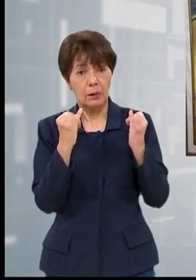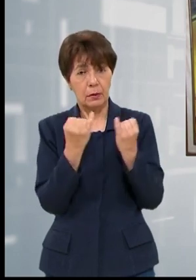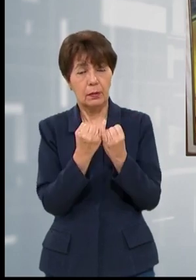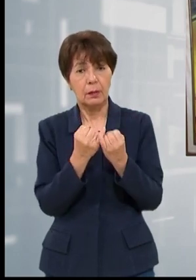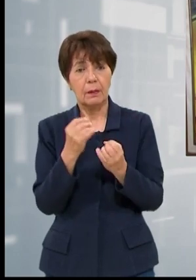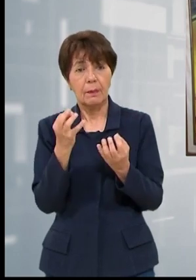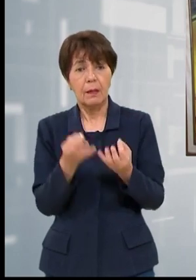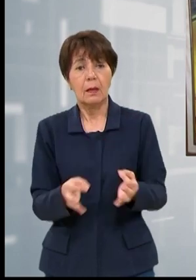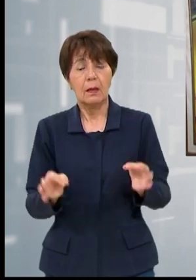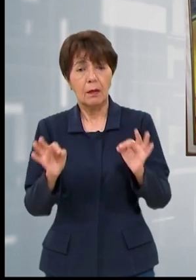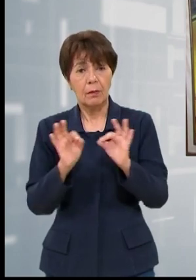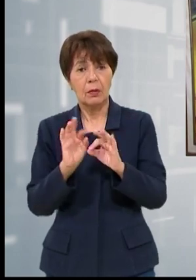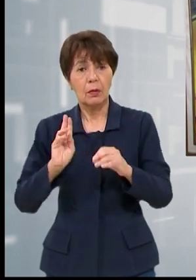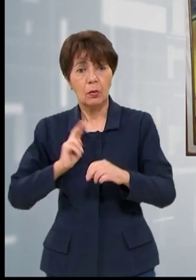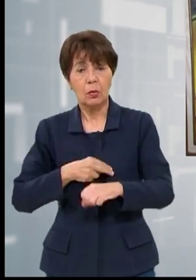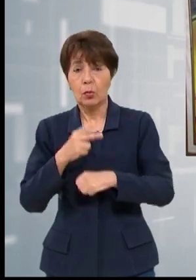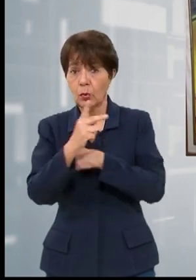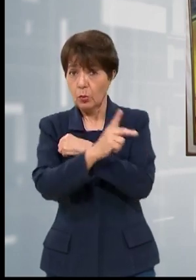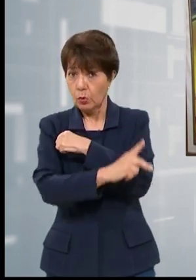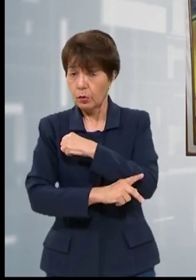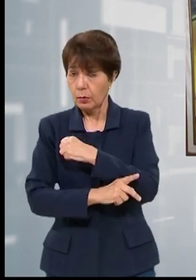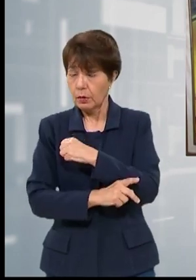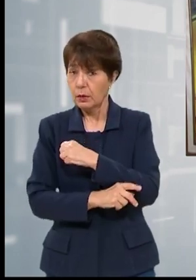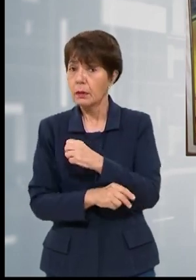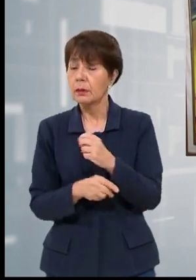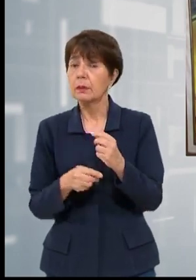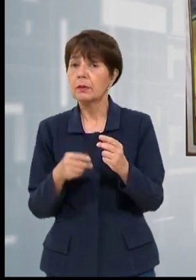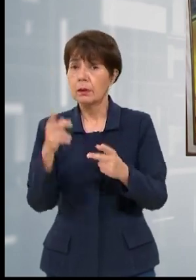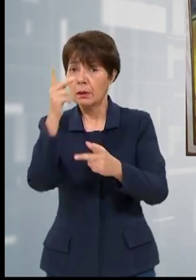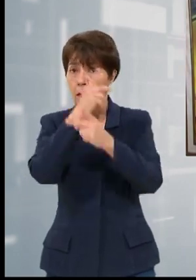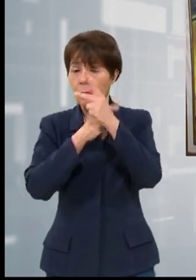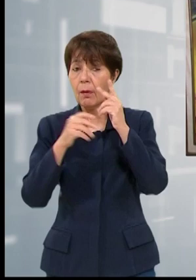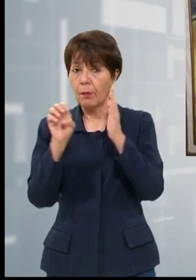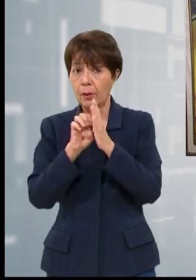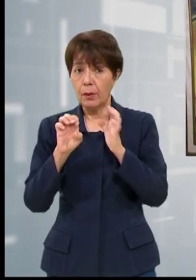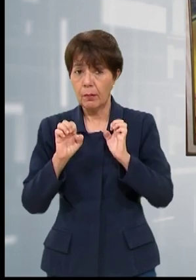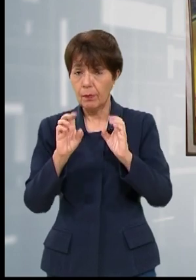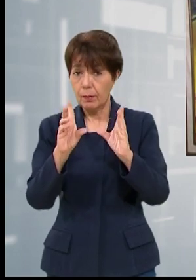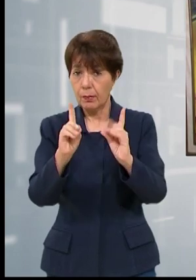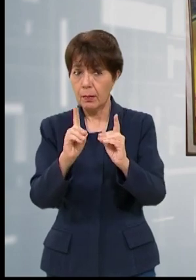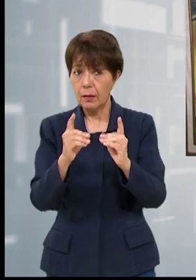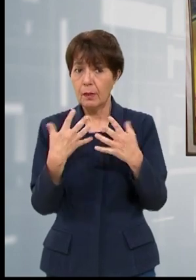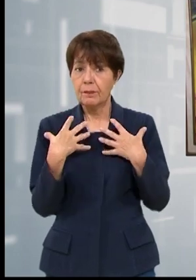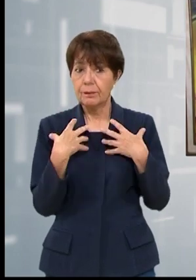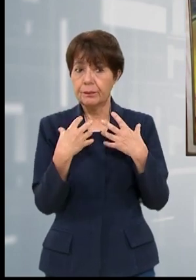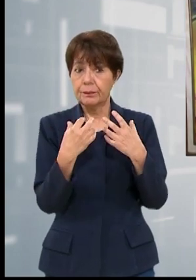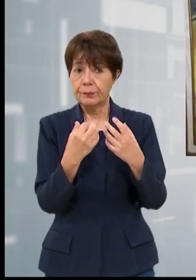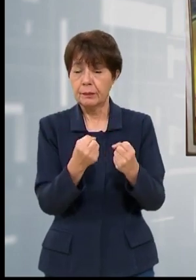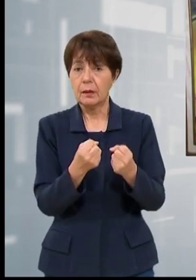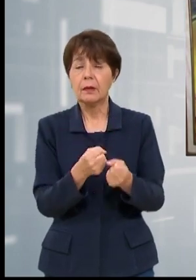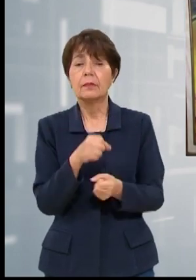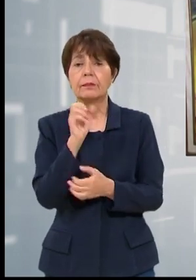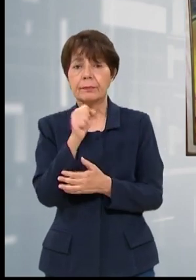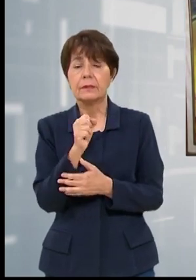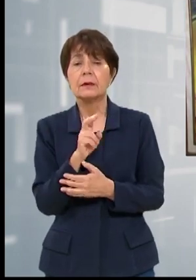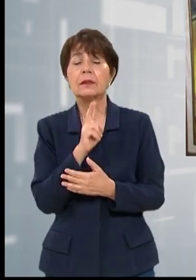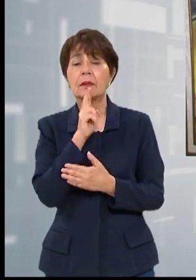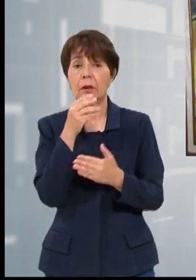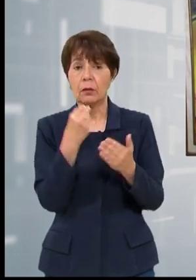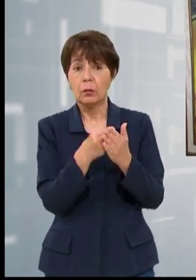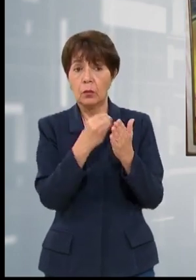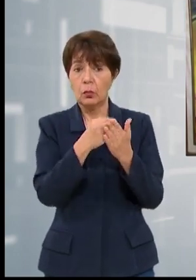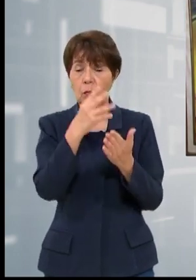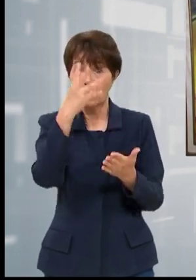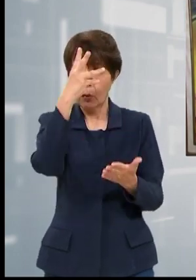país ponga énfasis como por ejemplo lo que es el sector educación lo que es el sector salud que si bien es cierto en el presupuesto